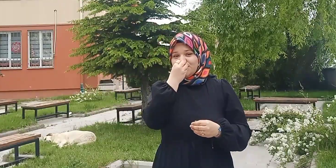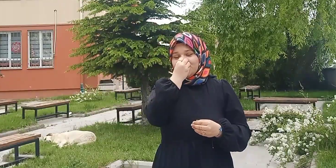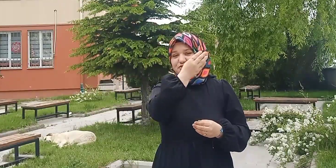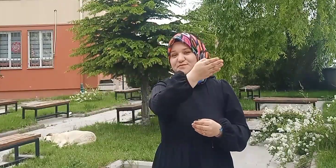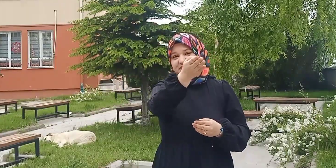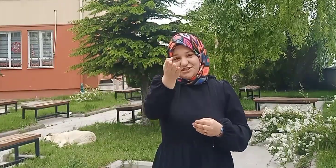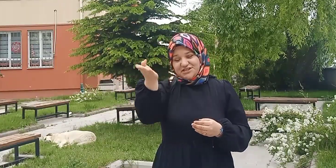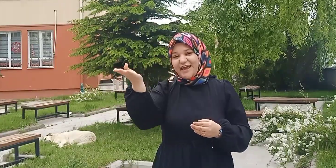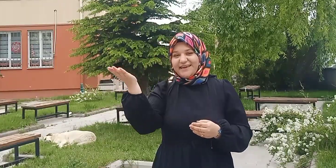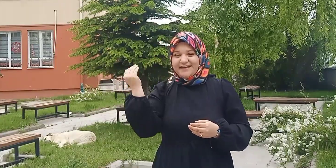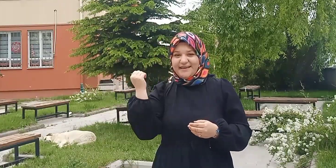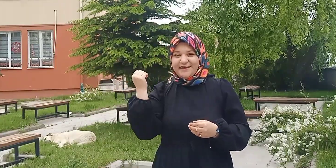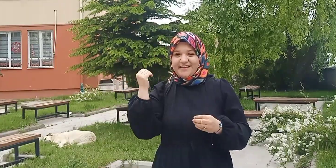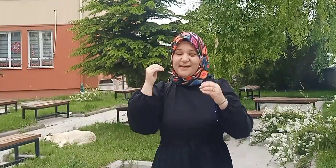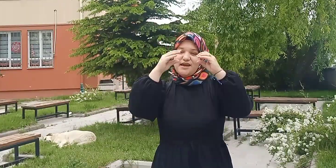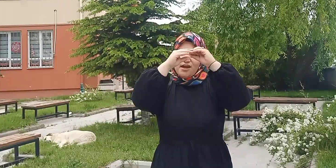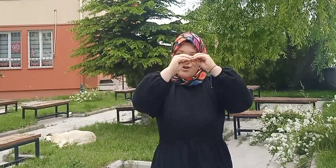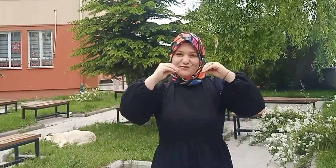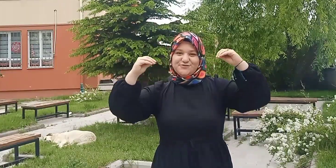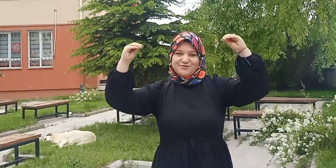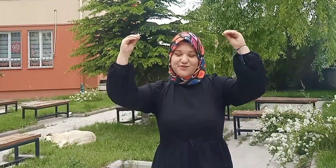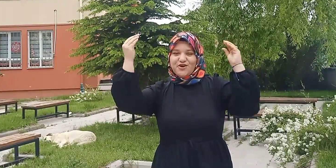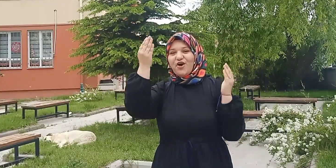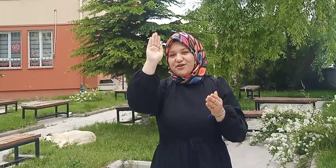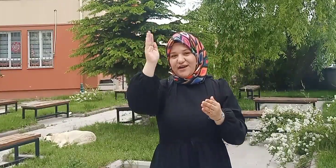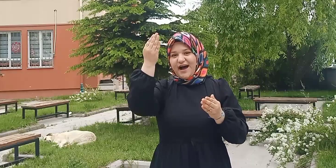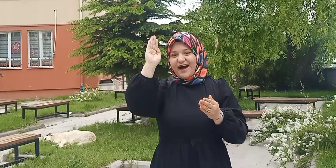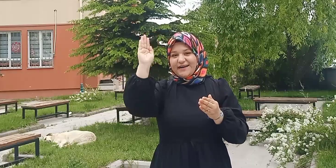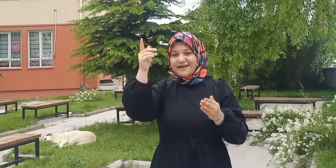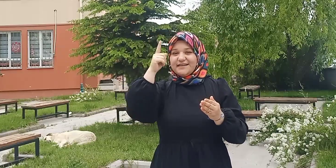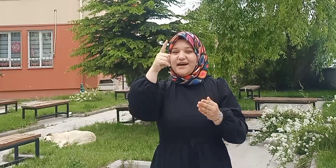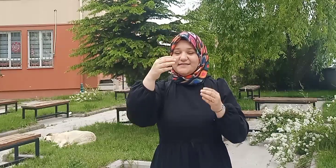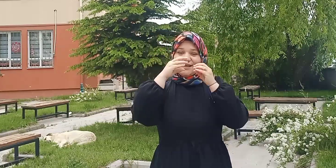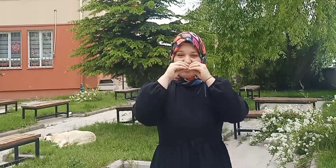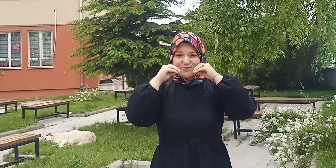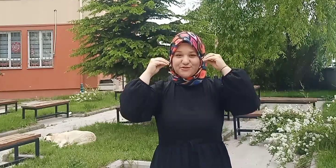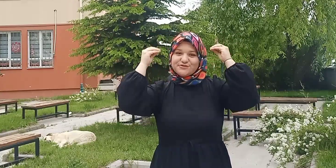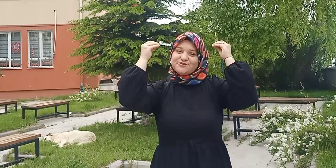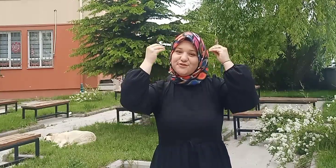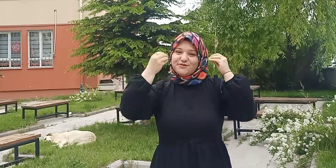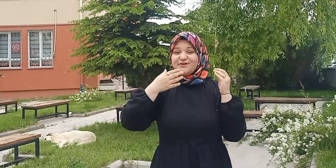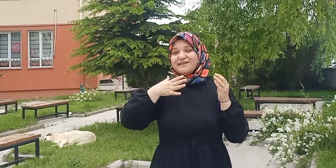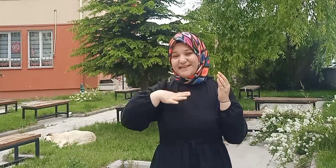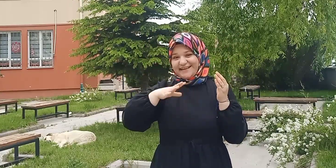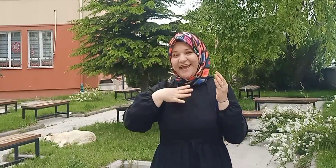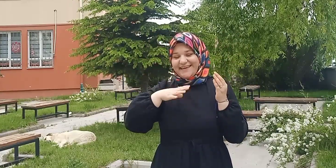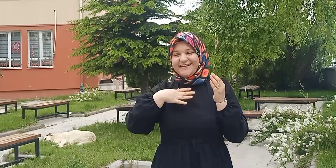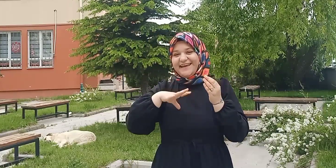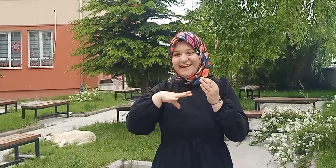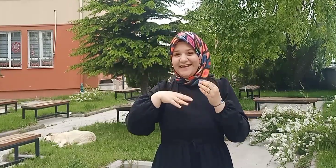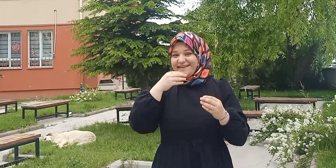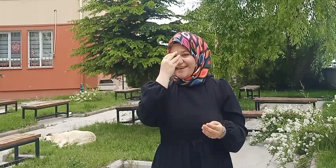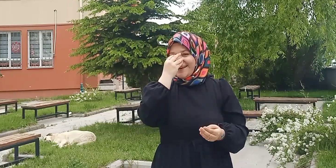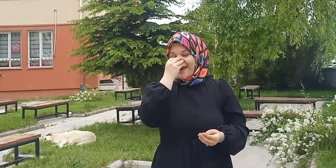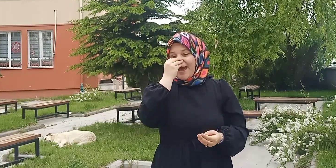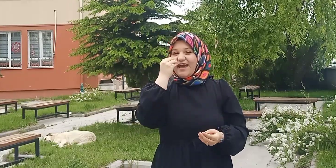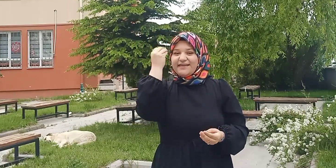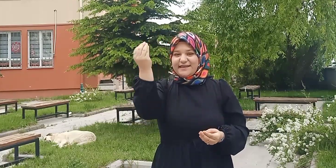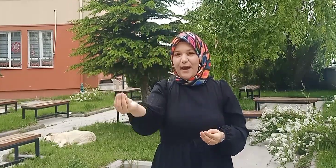çiçekleri Süsliyordu aynalar sana mutluluk dilekleri Hediyem